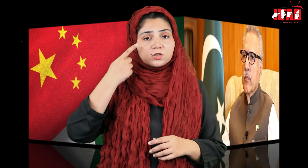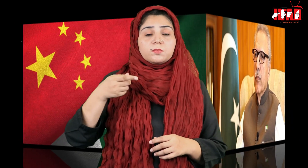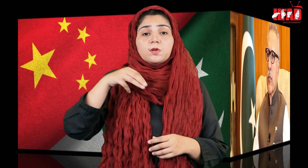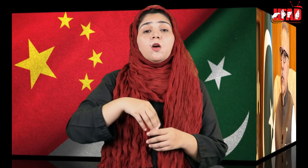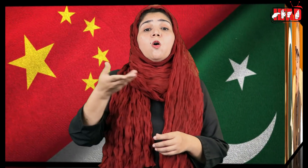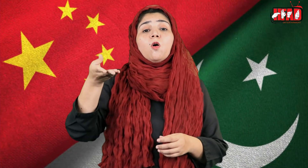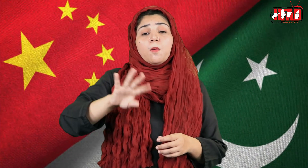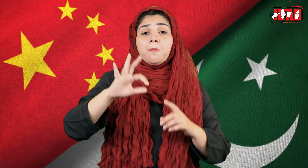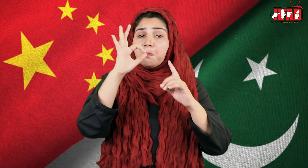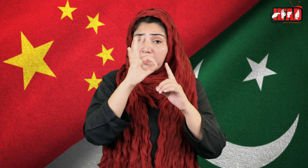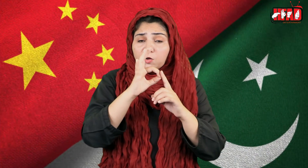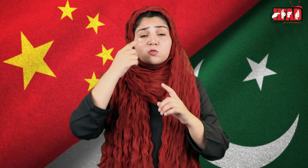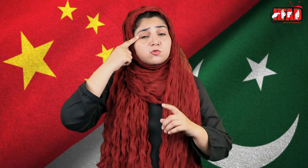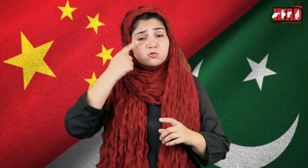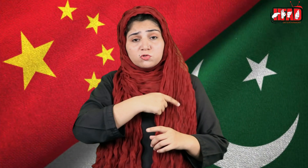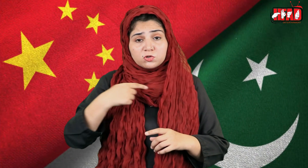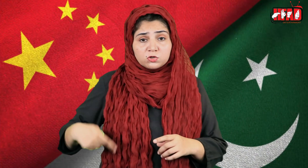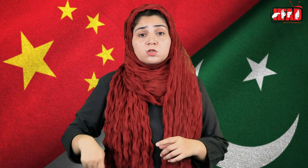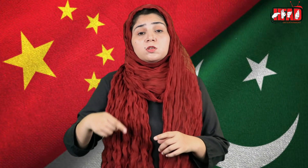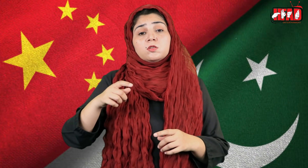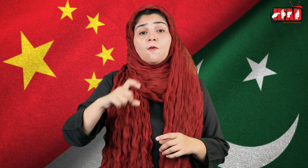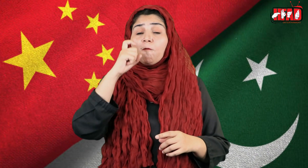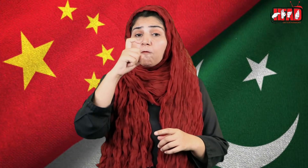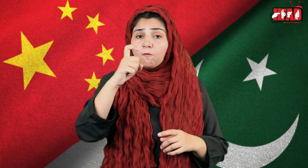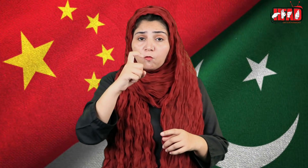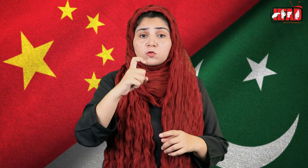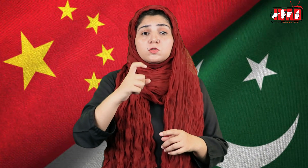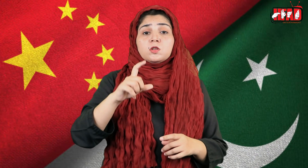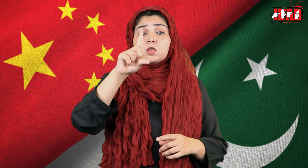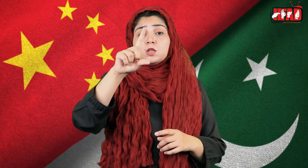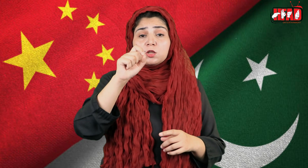چین میں پاک چین شاہین دس مشتر کا فضائی مشکوں کا آغاز ہو گیا